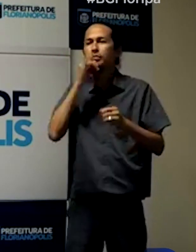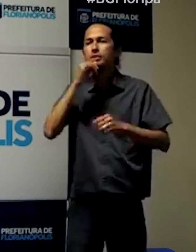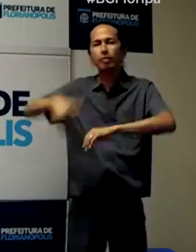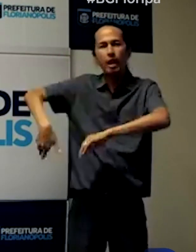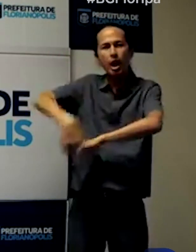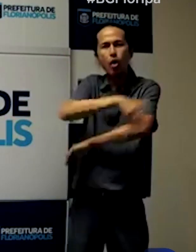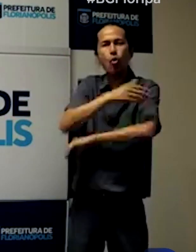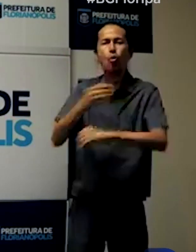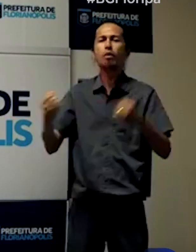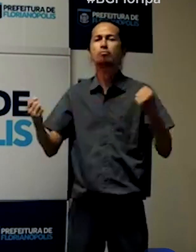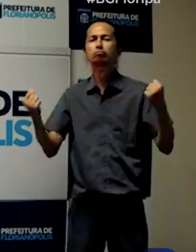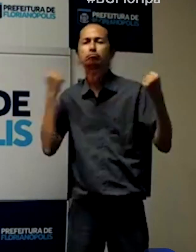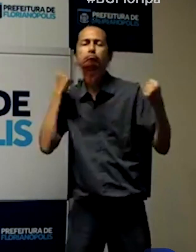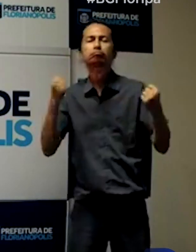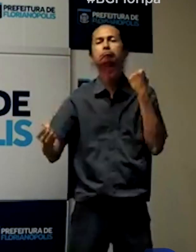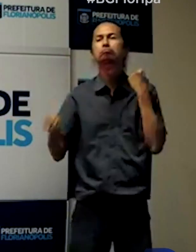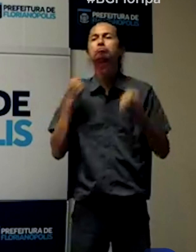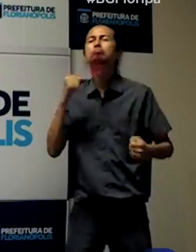Continental,